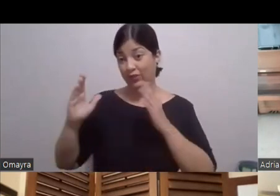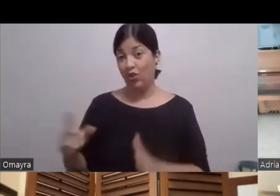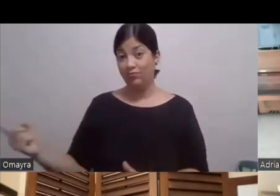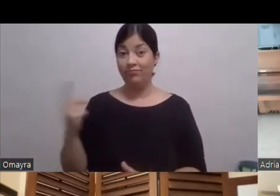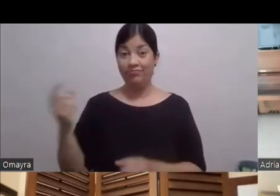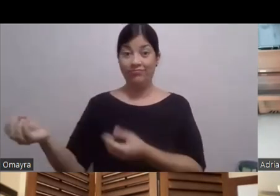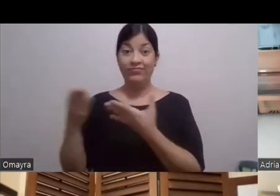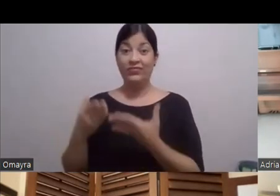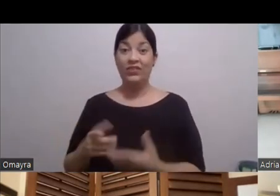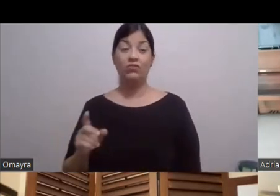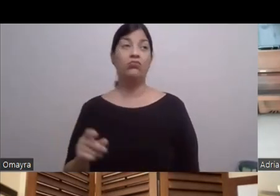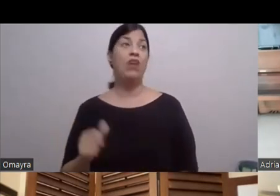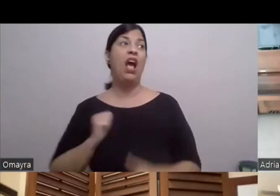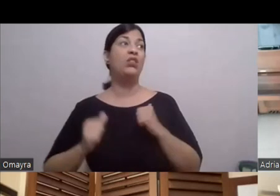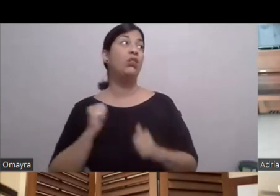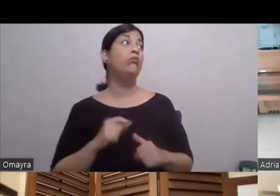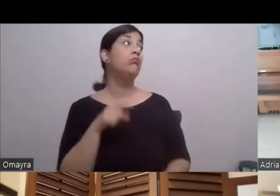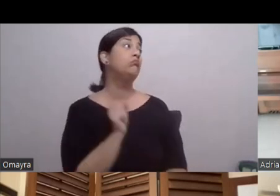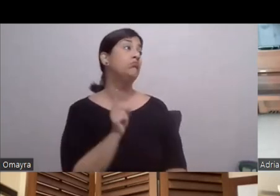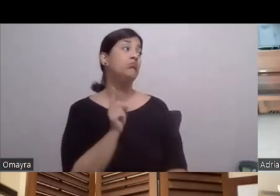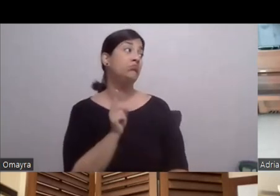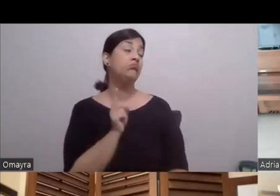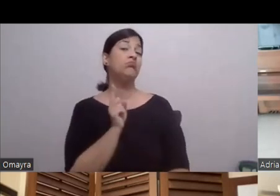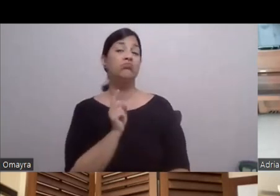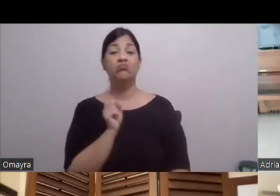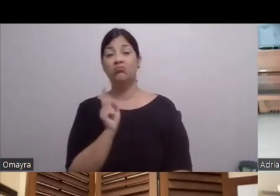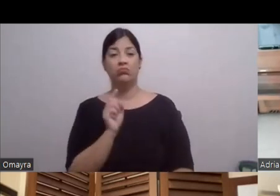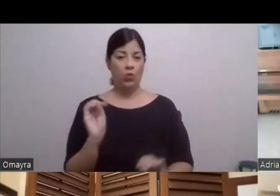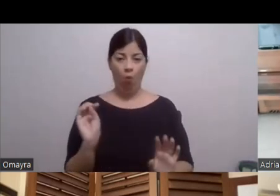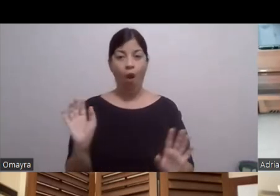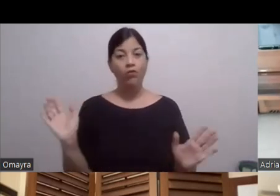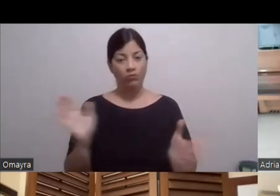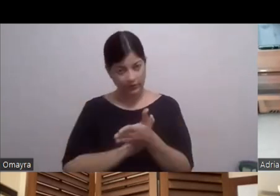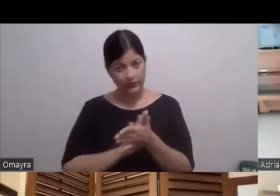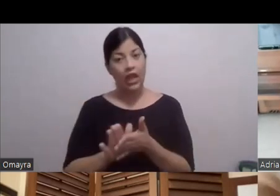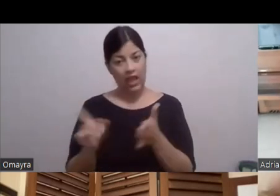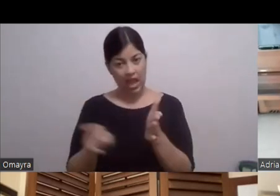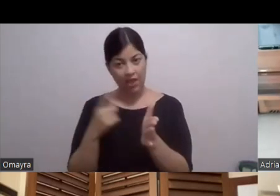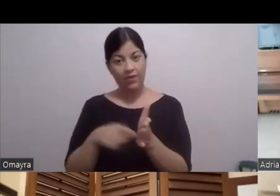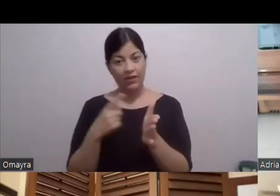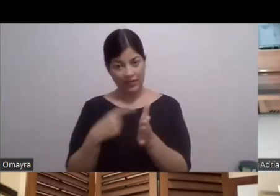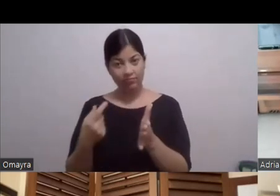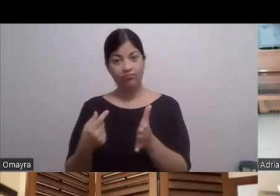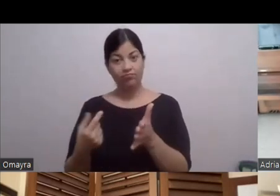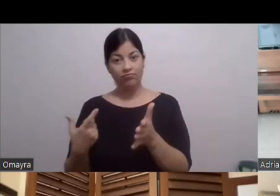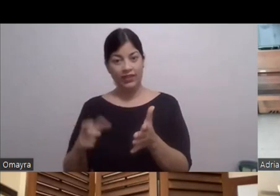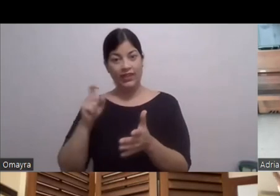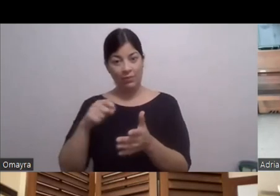tengas No, pues no Está chévere Que al momento Hay que jalarle la verdad Que hay que jalarle La cuerda para abajo Porque después Se quieren ir muy para arriba